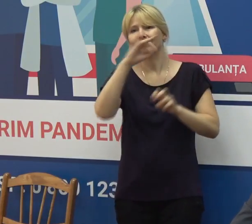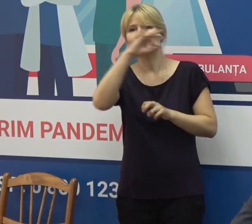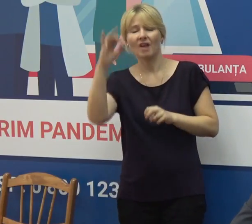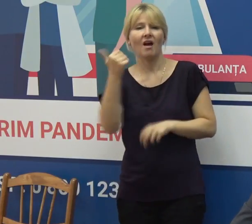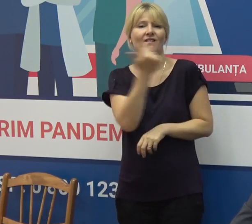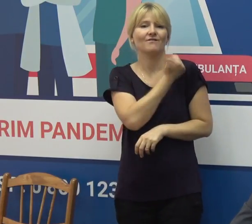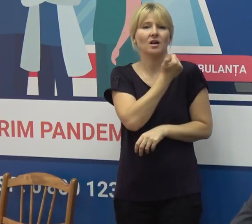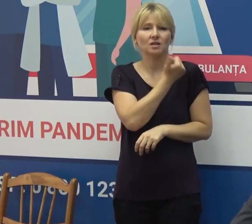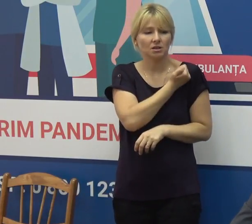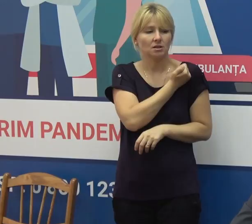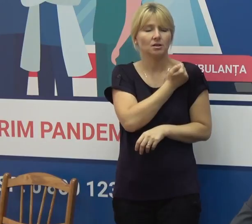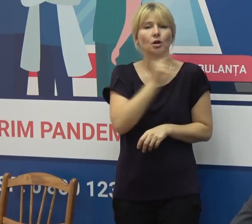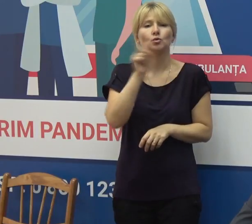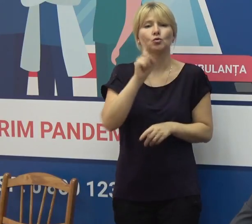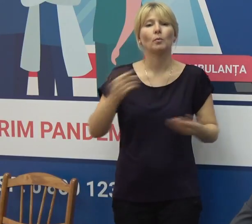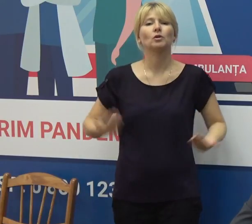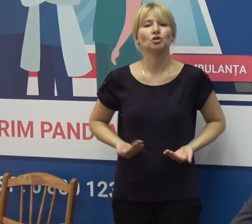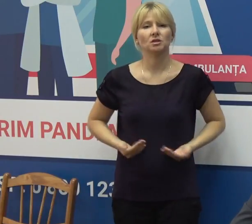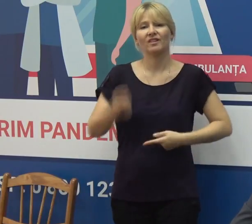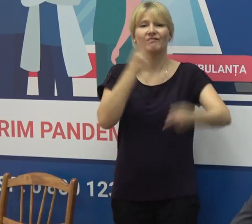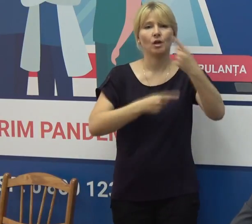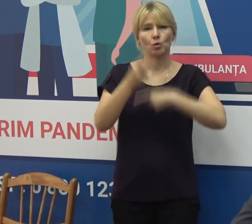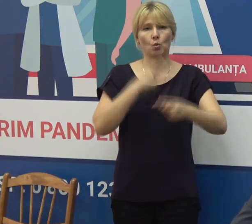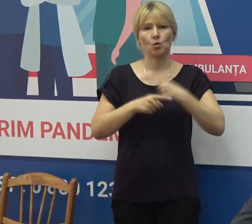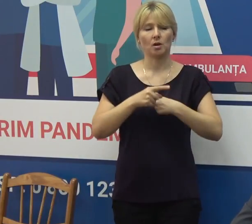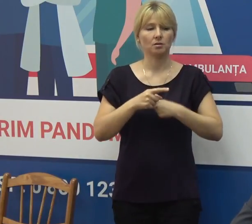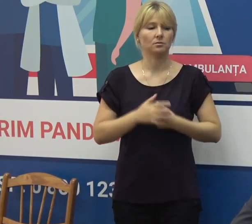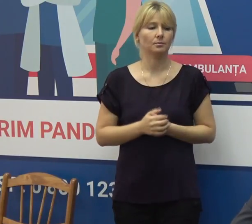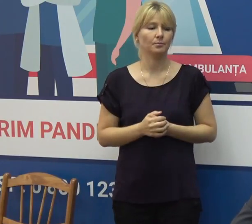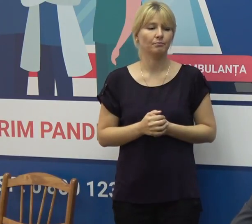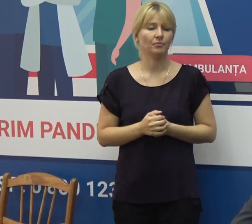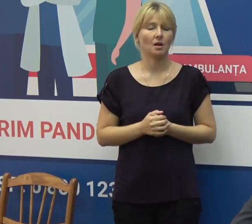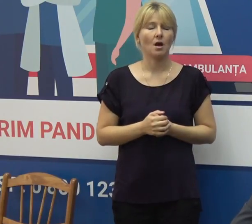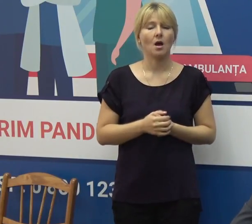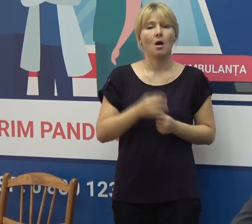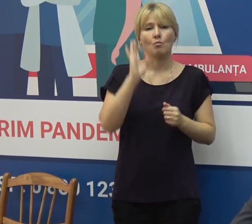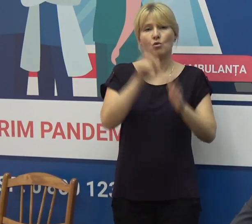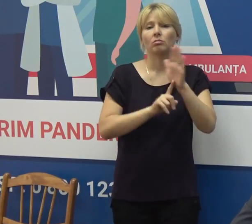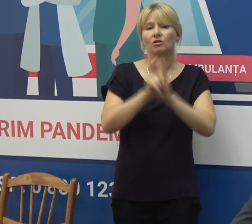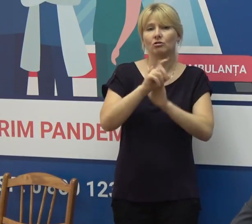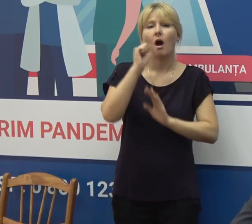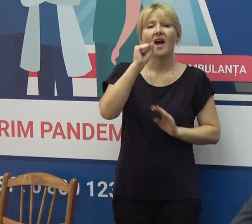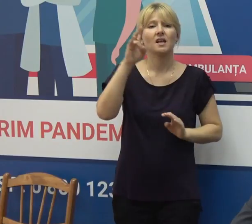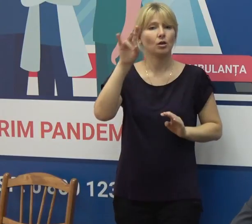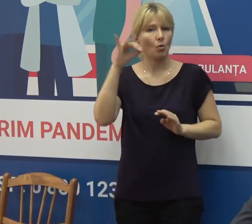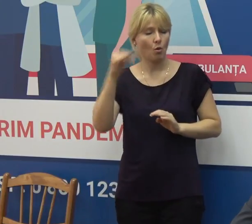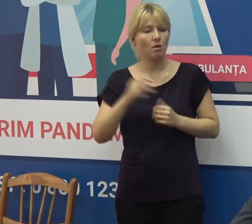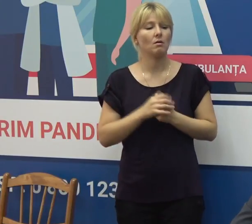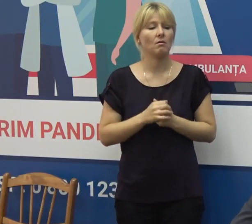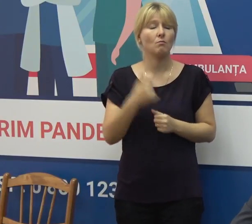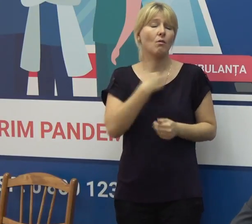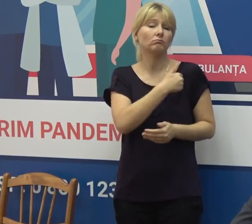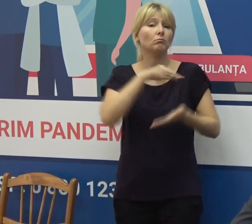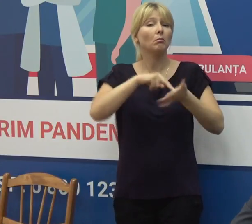Vaccinează-te pentru ca viața să revină la normal, care va începe în răionul Anenii Noi. Ne propunem